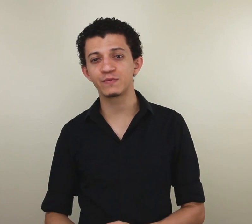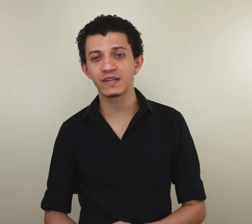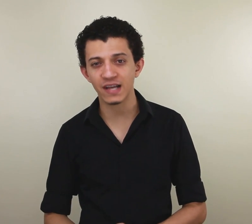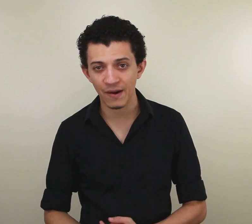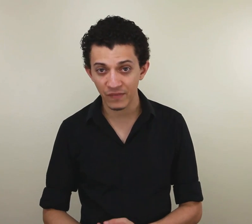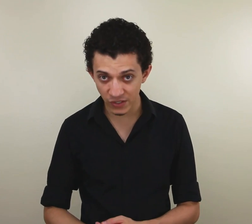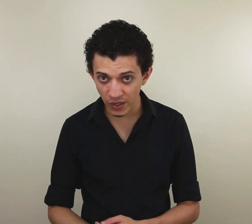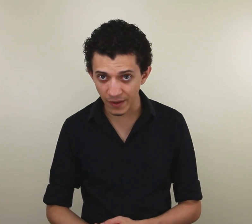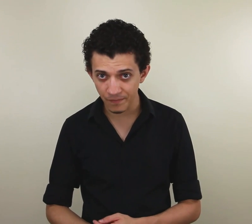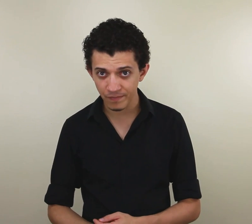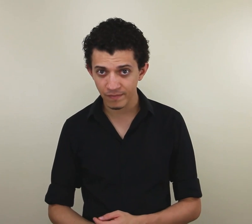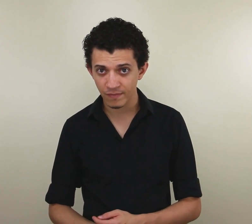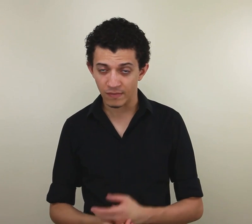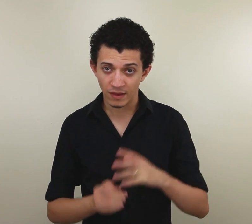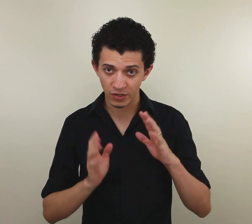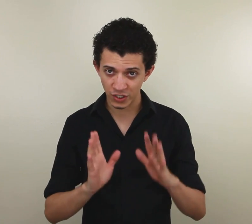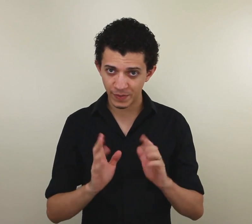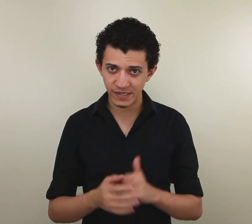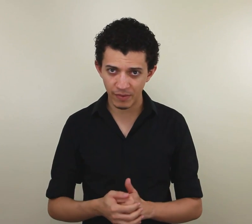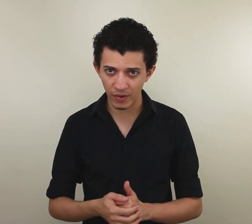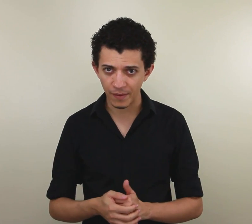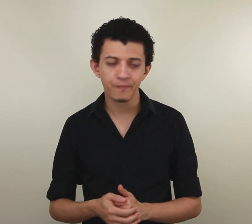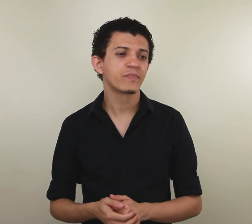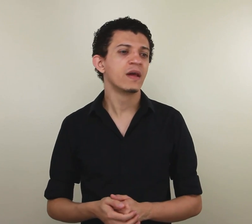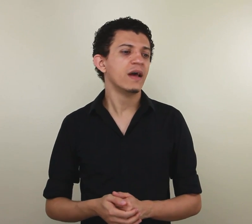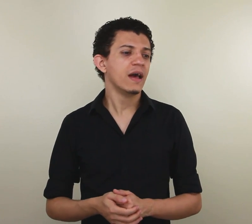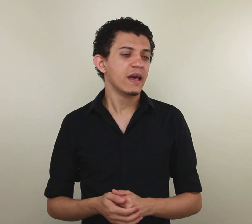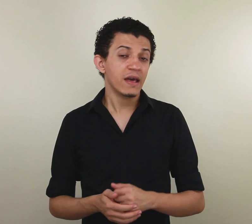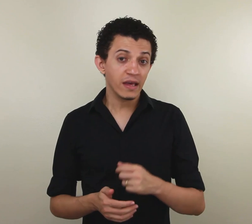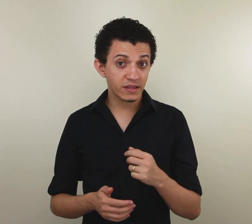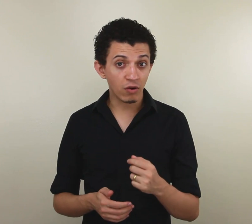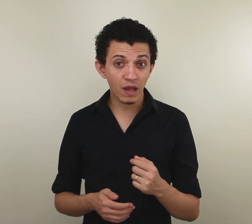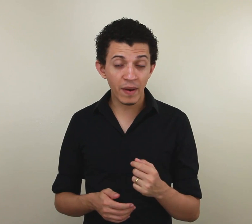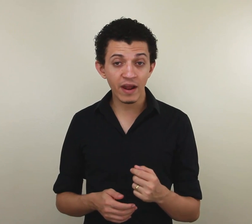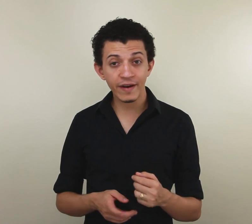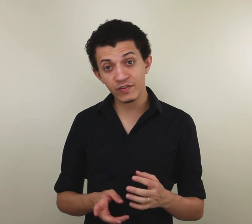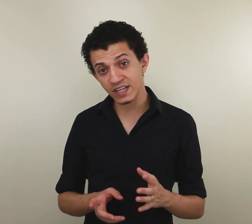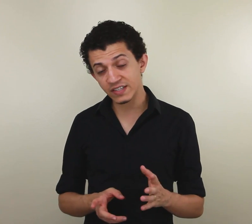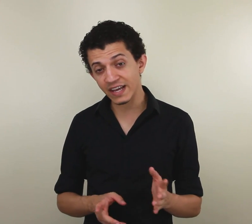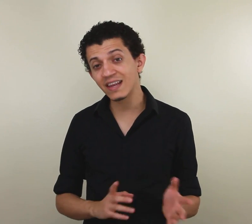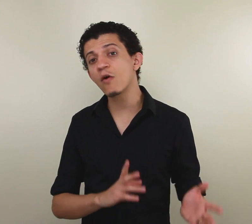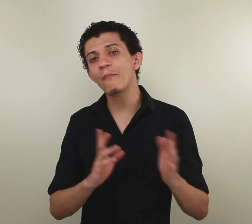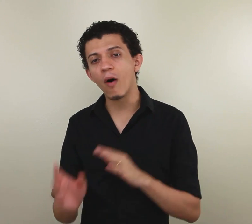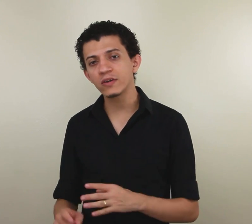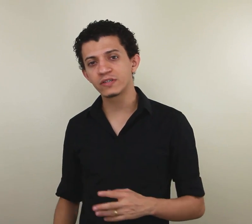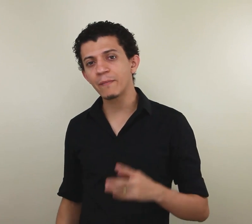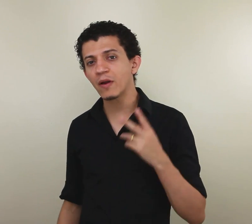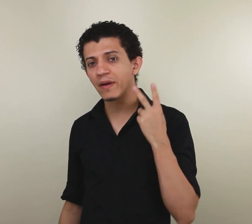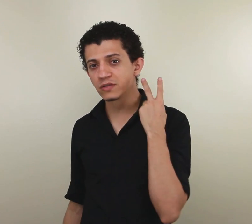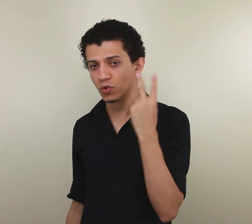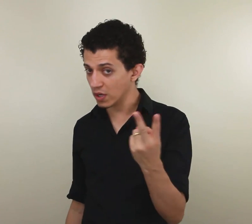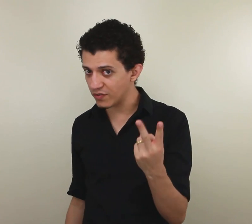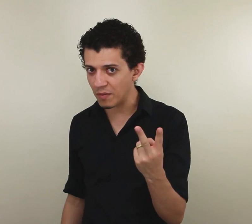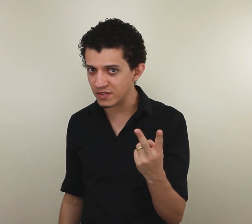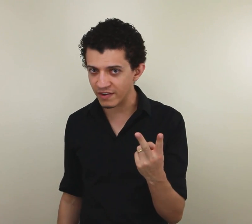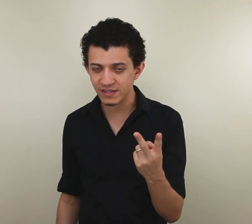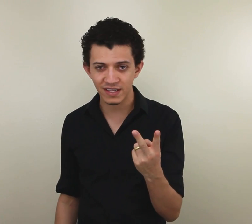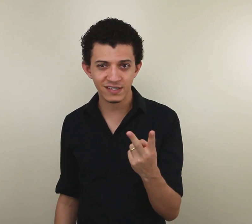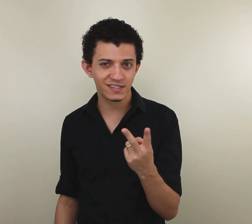expressar isso aí. Então, gente percebeu aí. Então, também, na hora de você dizer que não pode, tem pelo menos duas formas de dizer